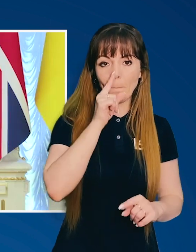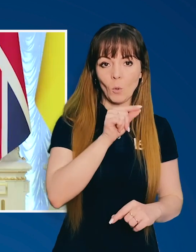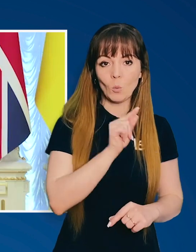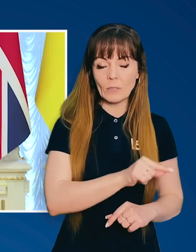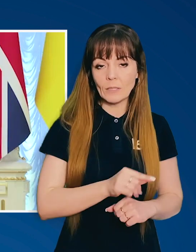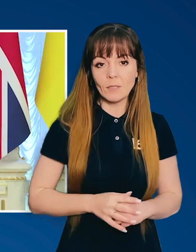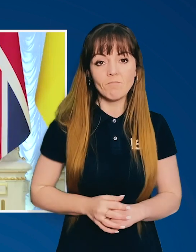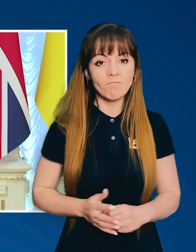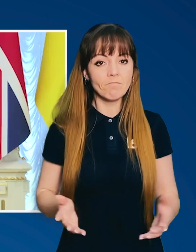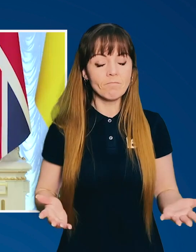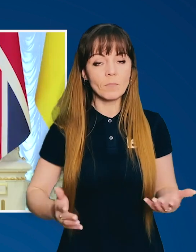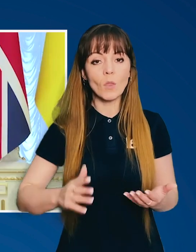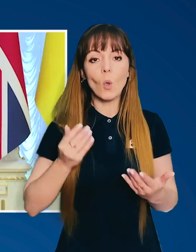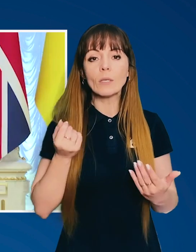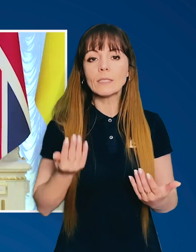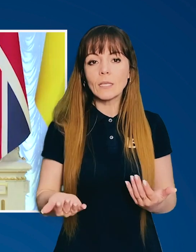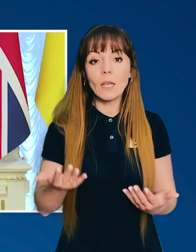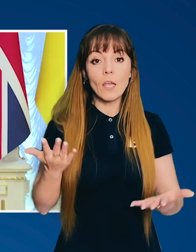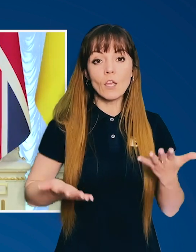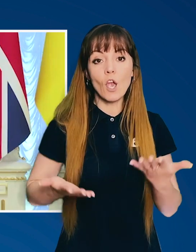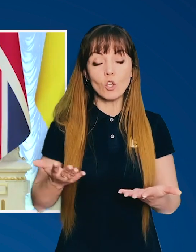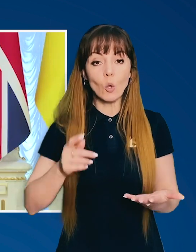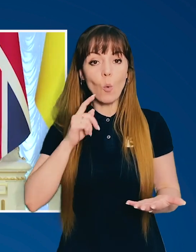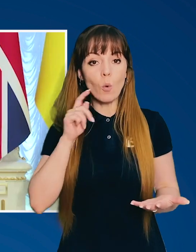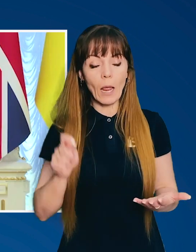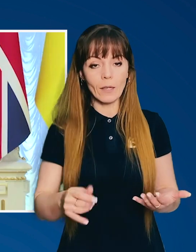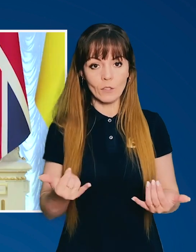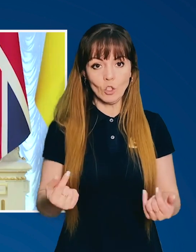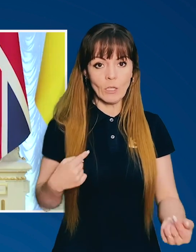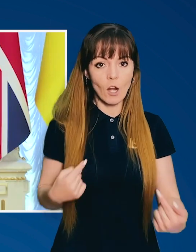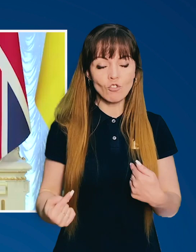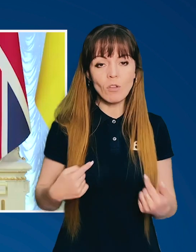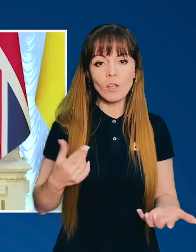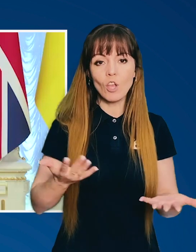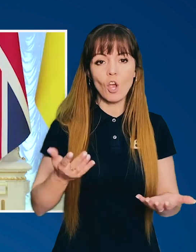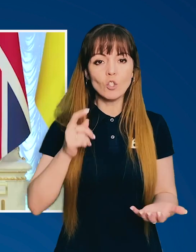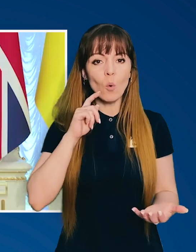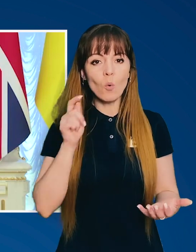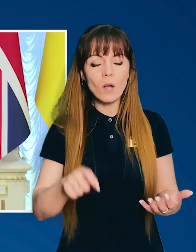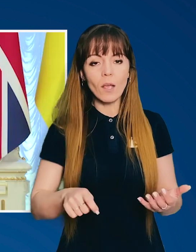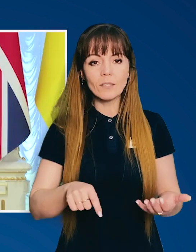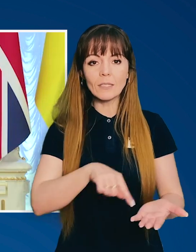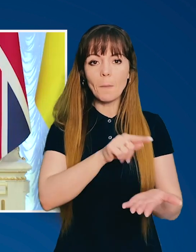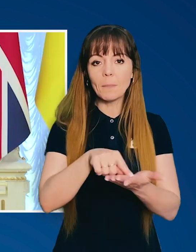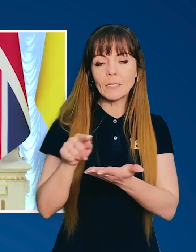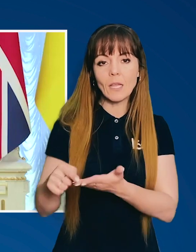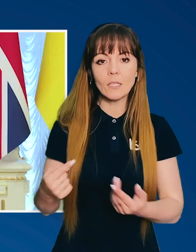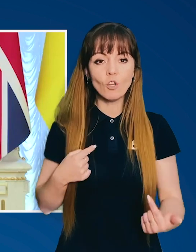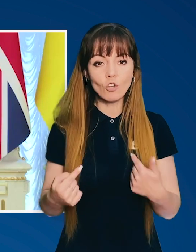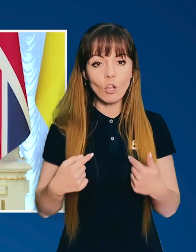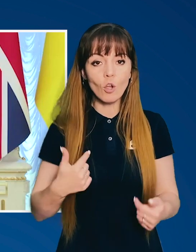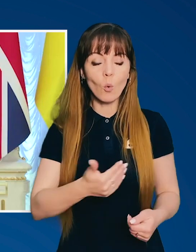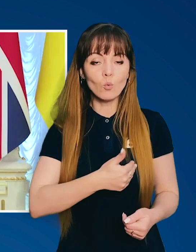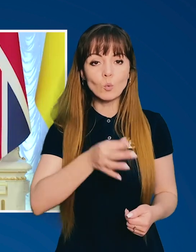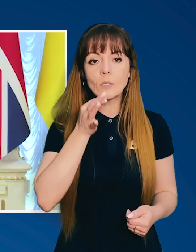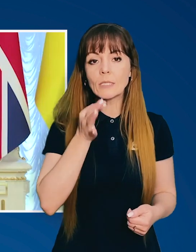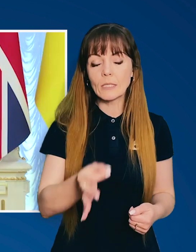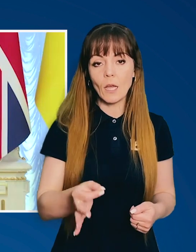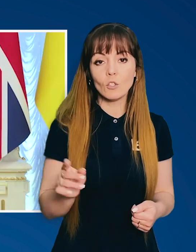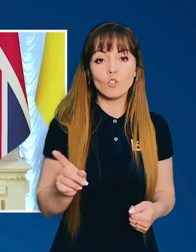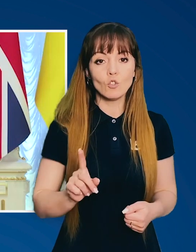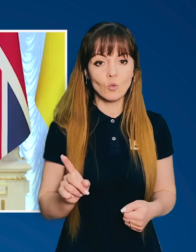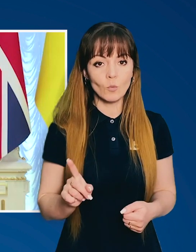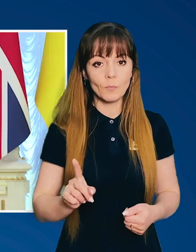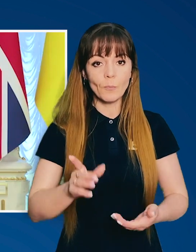Путіним. Оскільки якщо Україна страждає, якщо українські війська страждають,